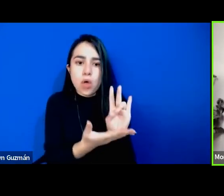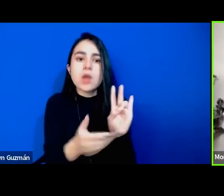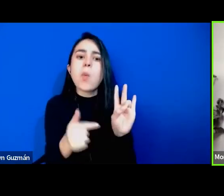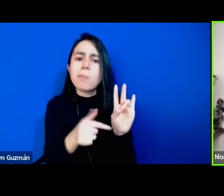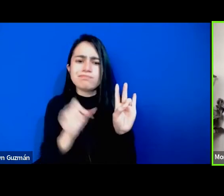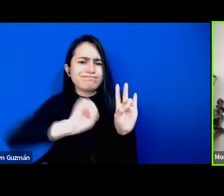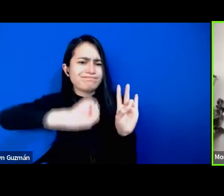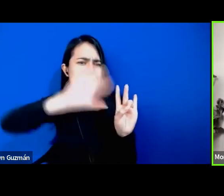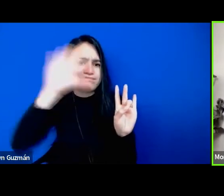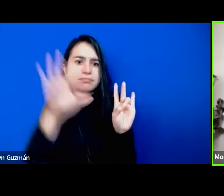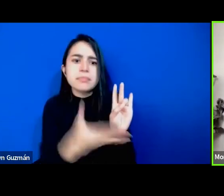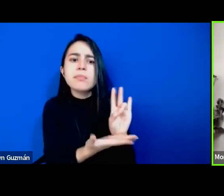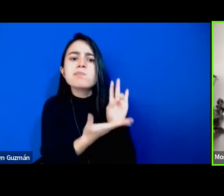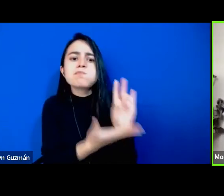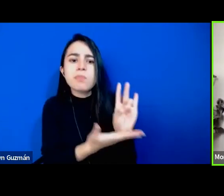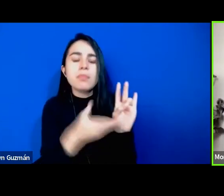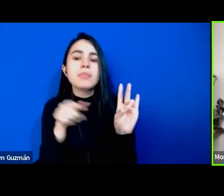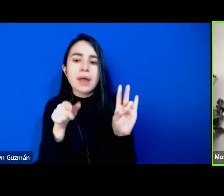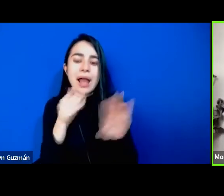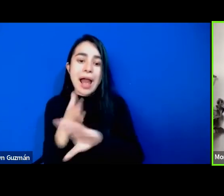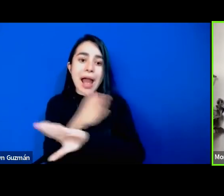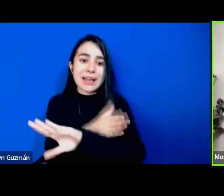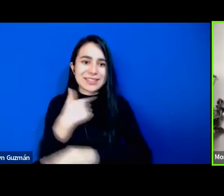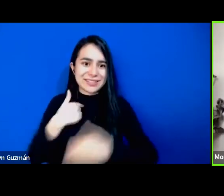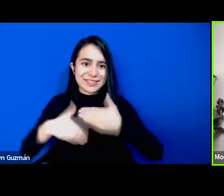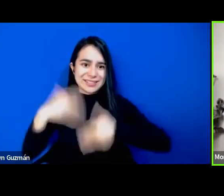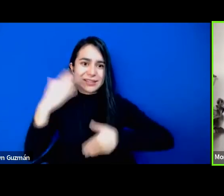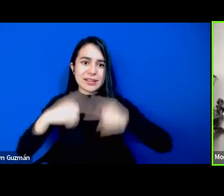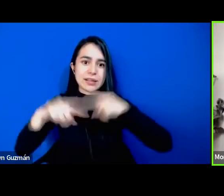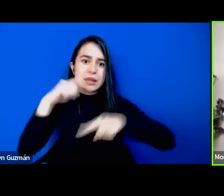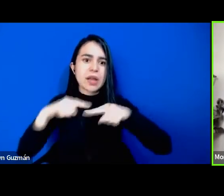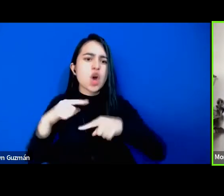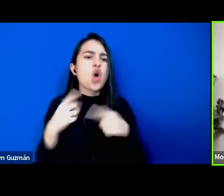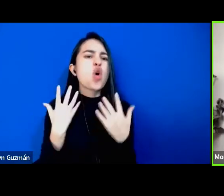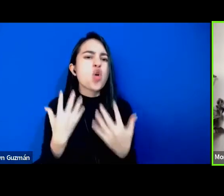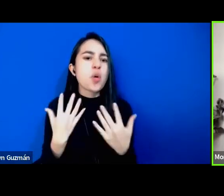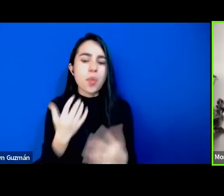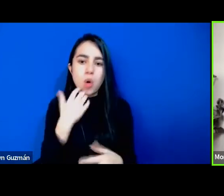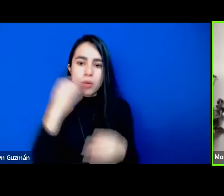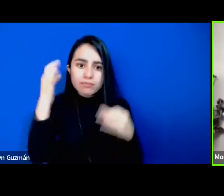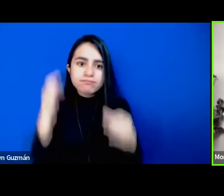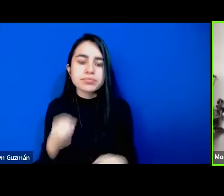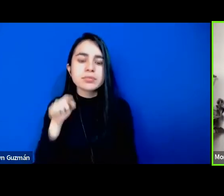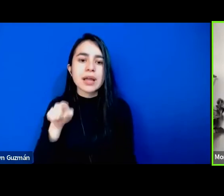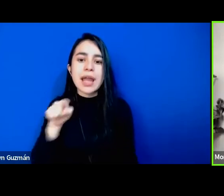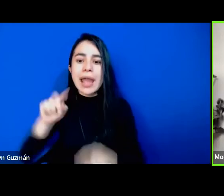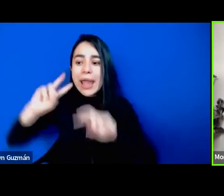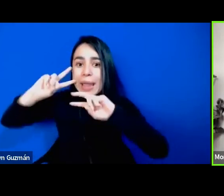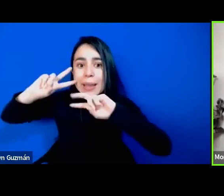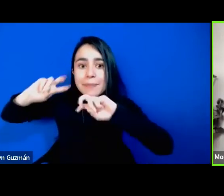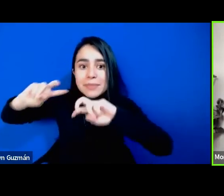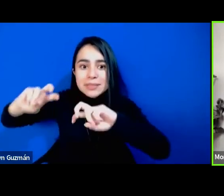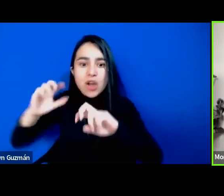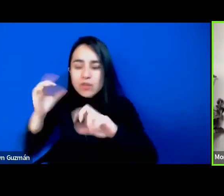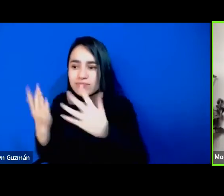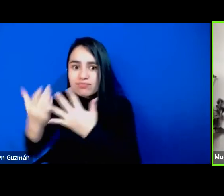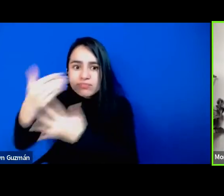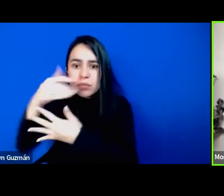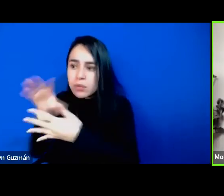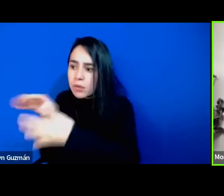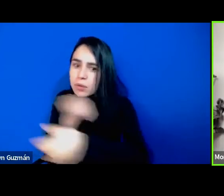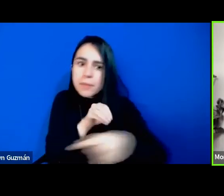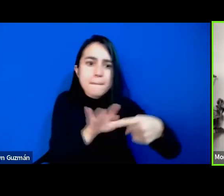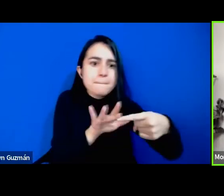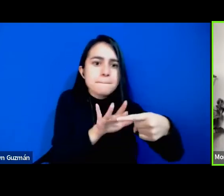de un poco a que me refería al principio de cómo se hace en práctica la investigación interseccional o sea